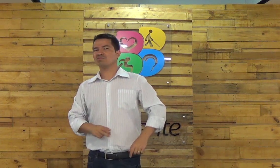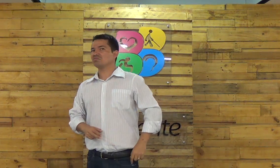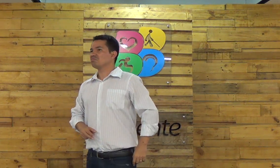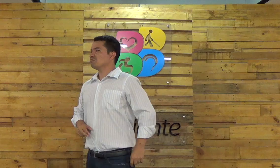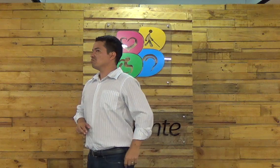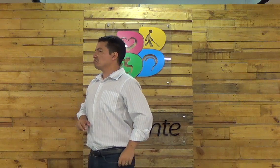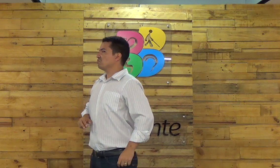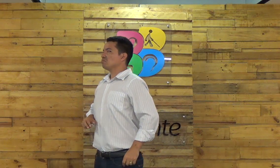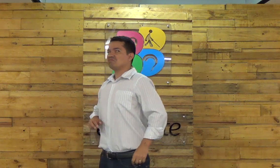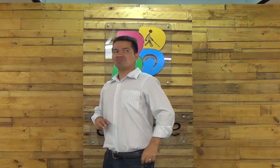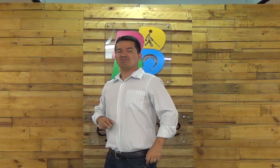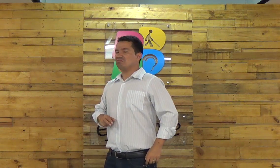talvez